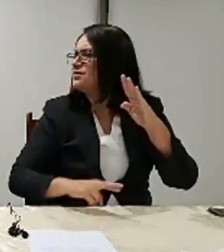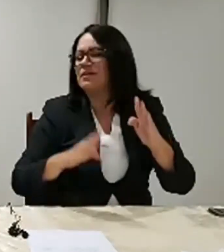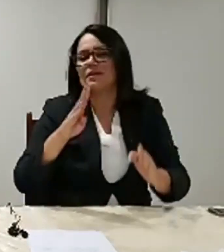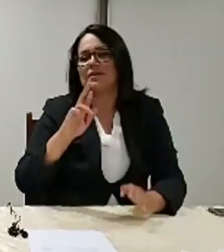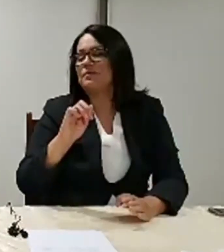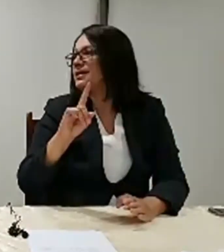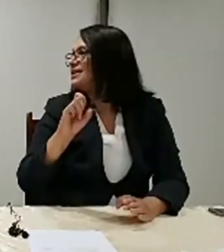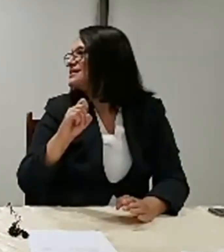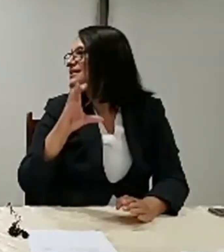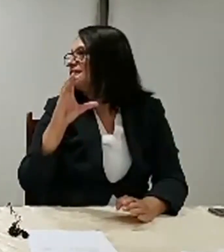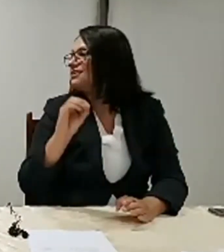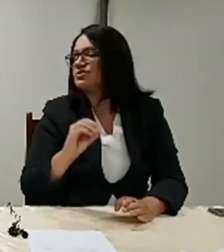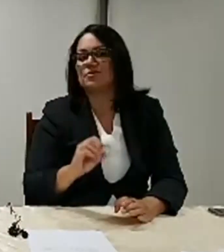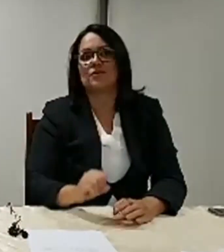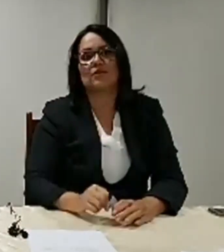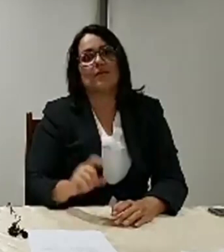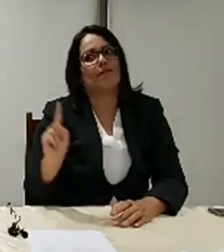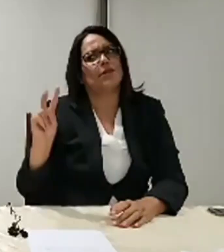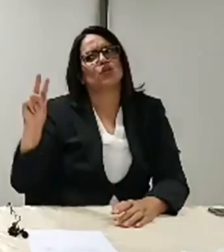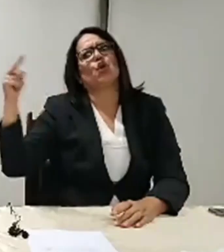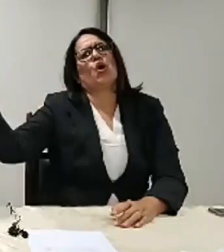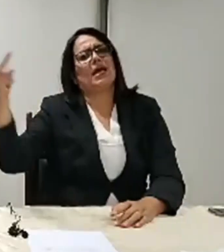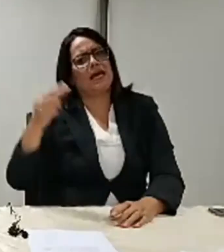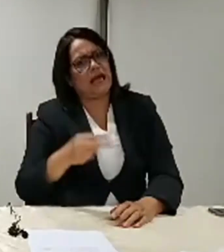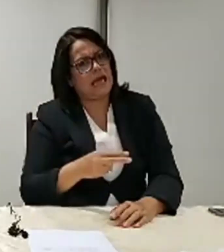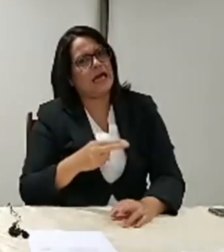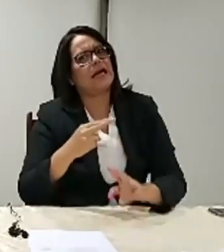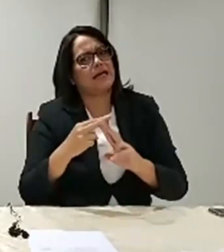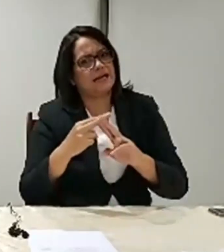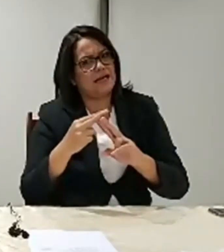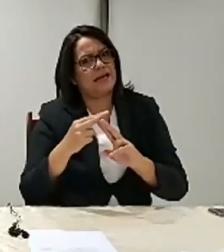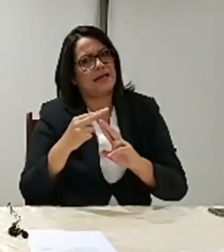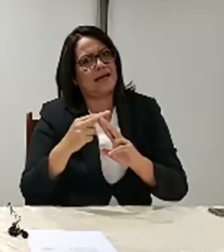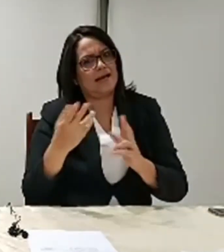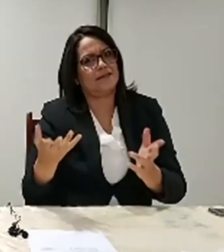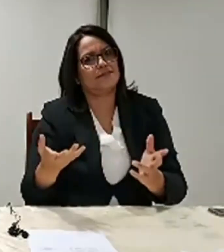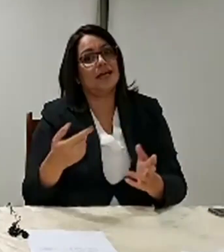Eu sou cliente do Banco do Brasil desde 1974.